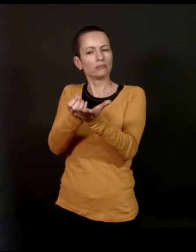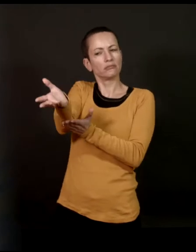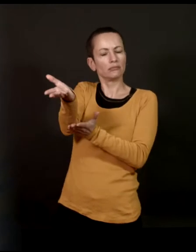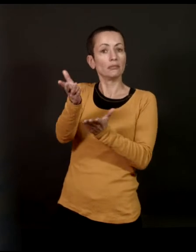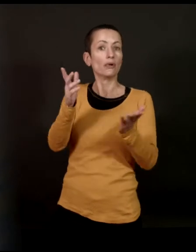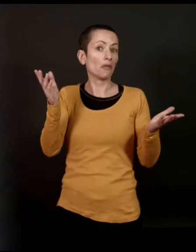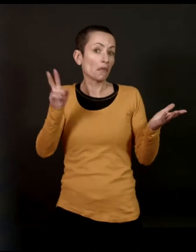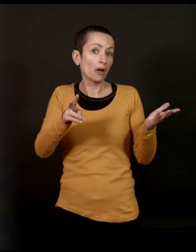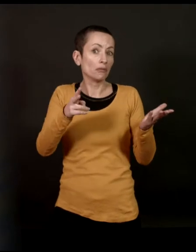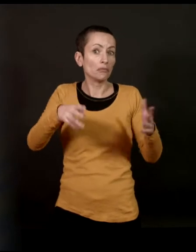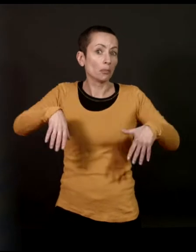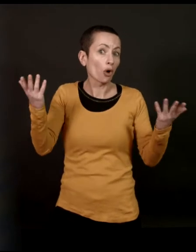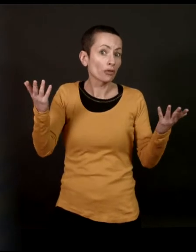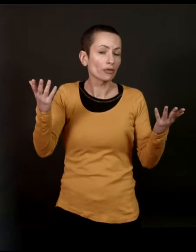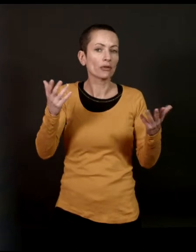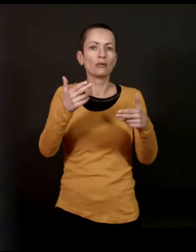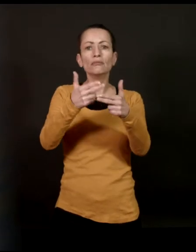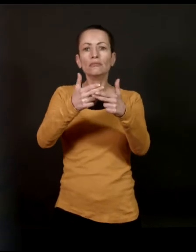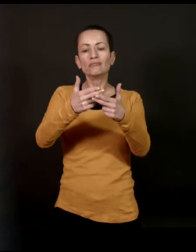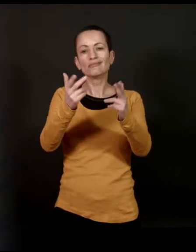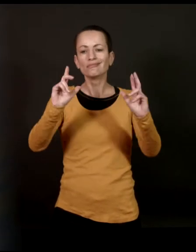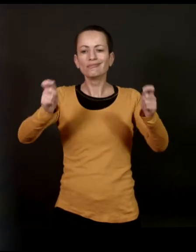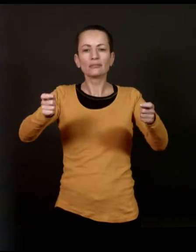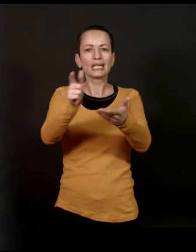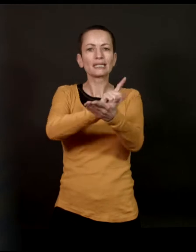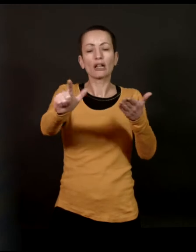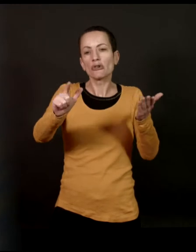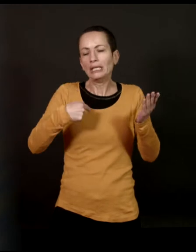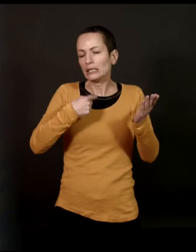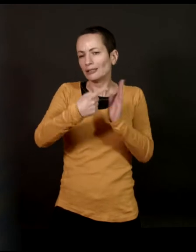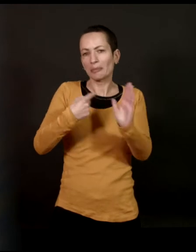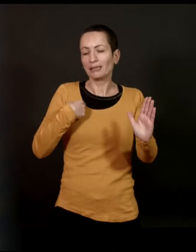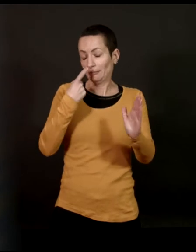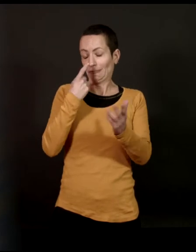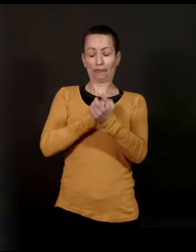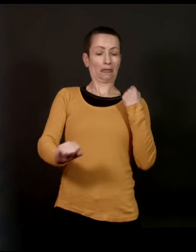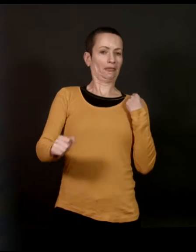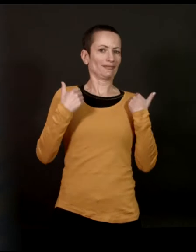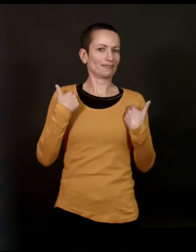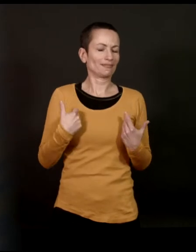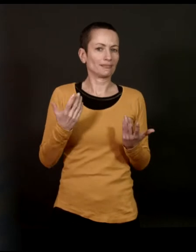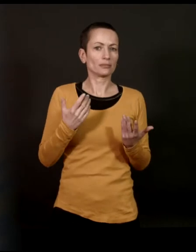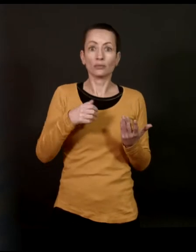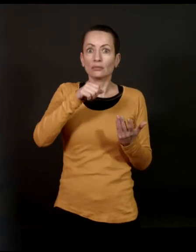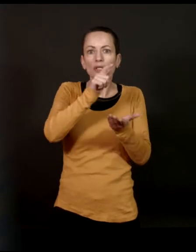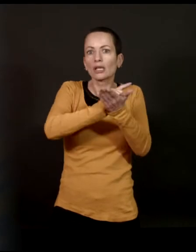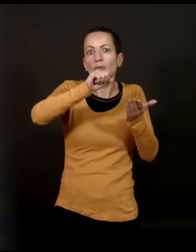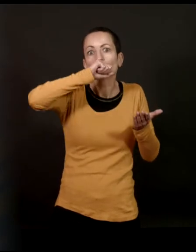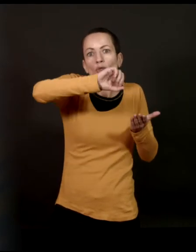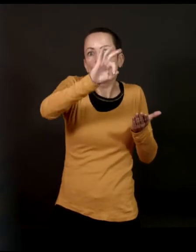au-delà, après tout, qu'importe. Alors, quand on l'appelle littérature, je vous dis encore une fois, moi, ça me gêne. D'une part, j'adore la